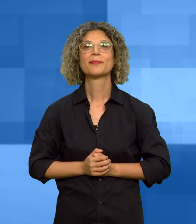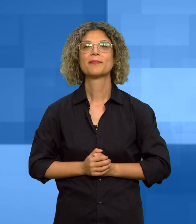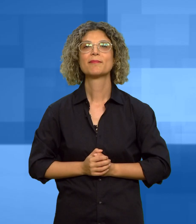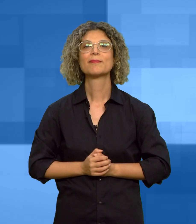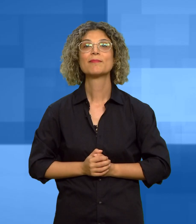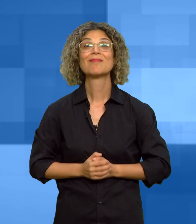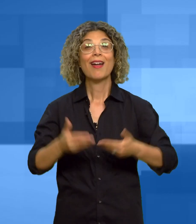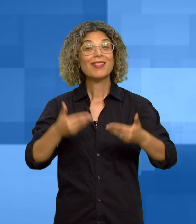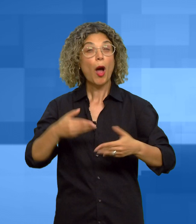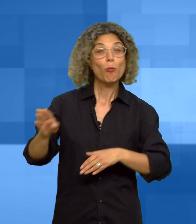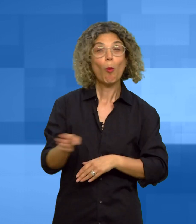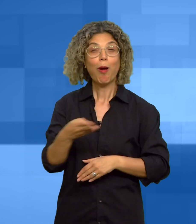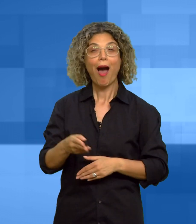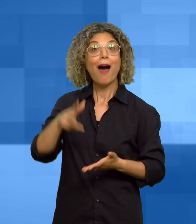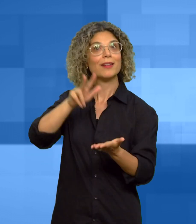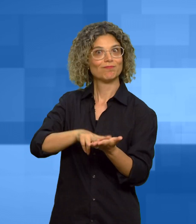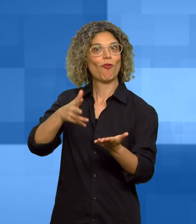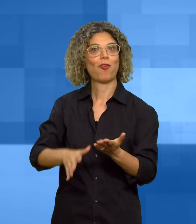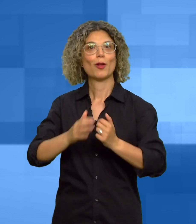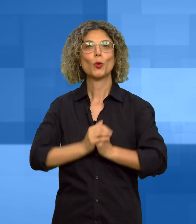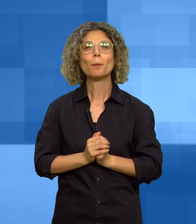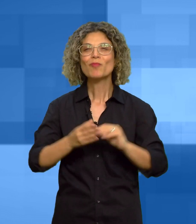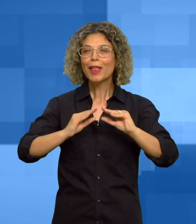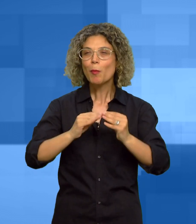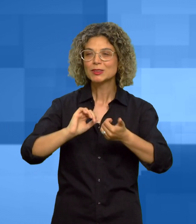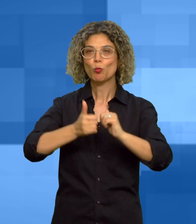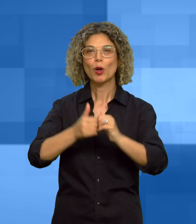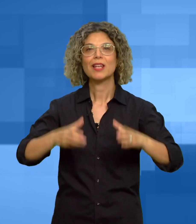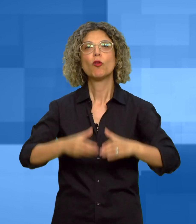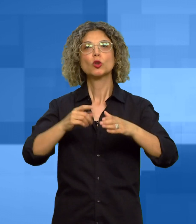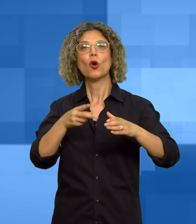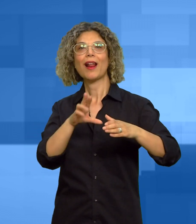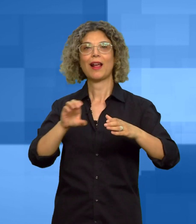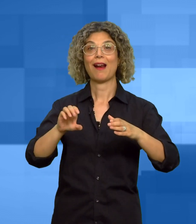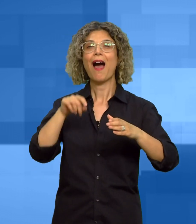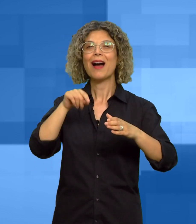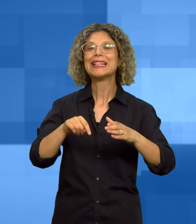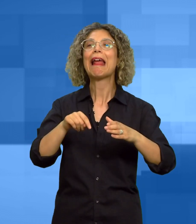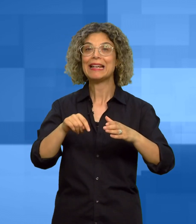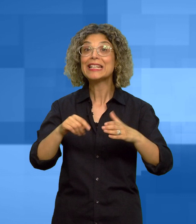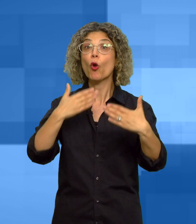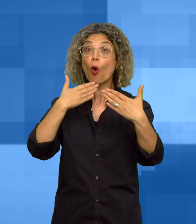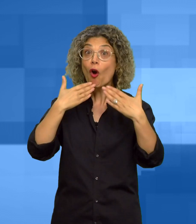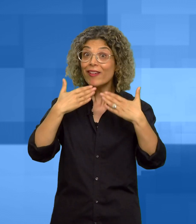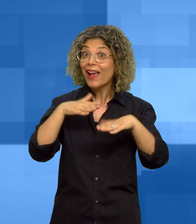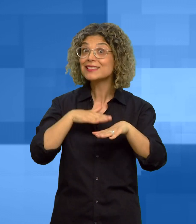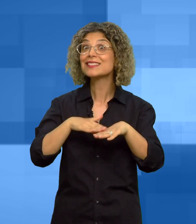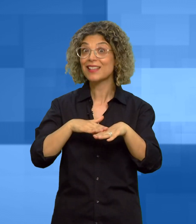Il campo da padel nell'impianto sportivo di Torre Grande via Libera dalla conferenza di